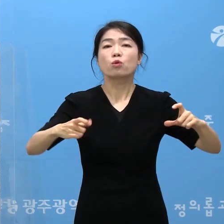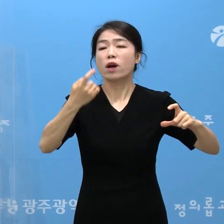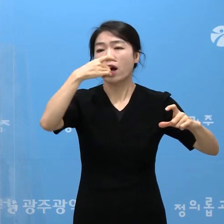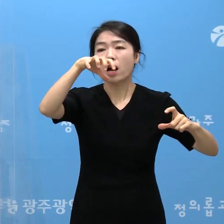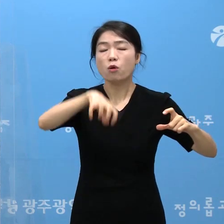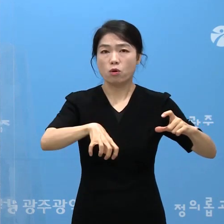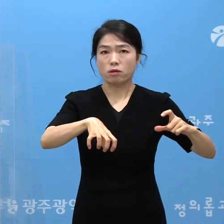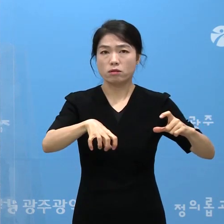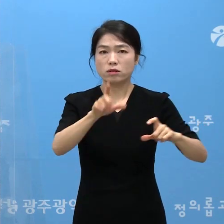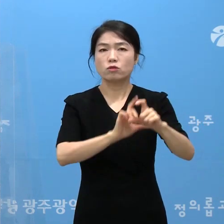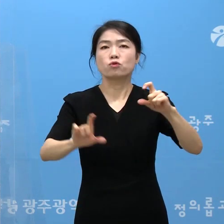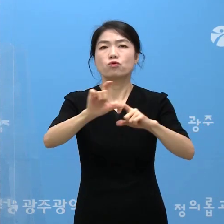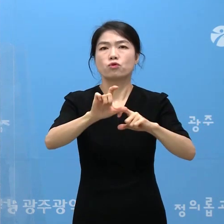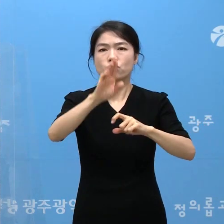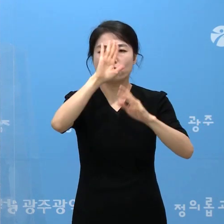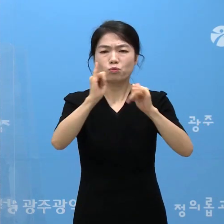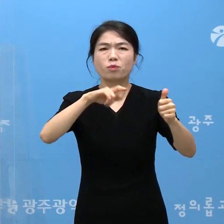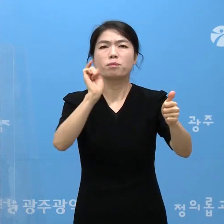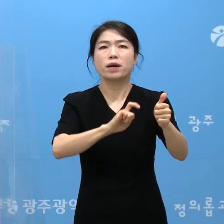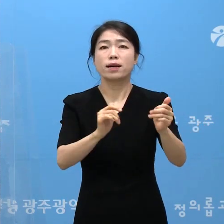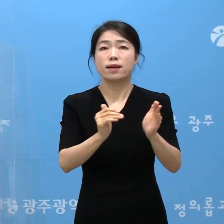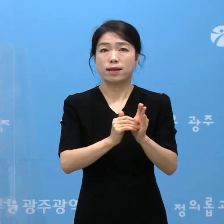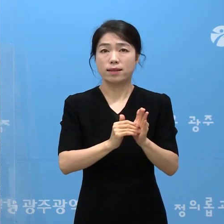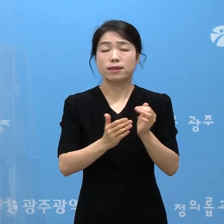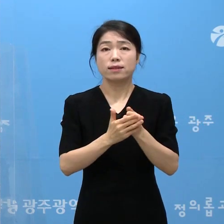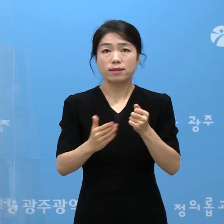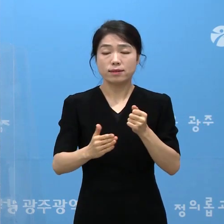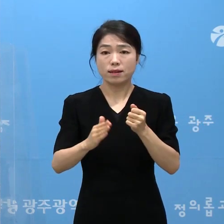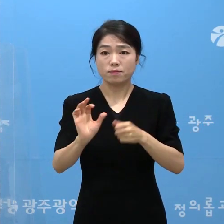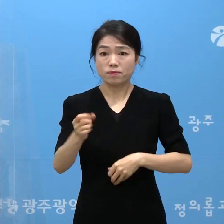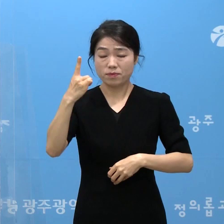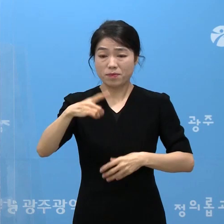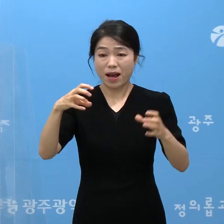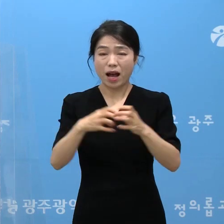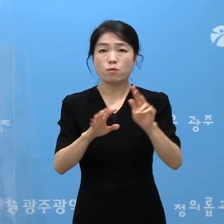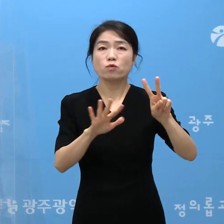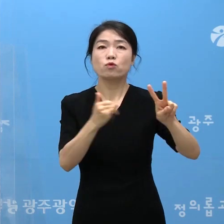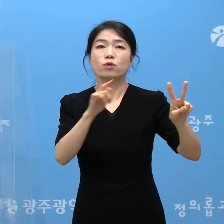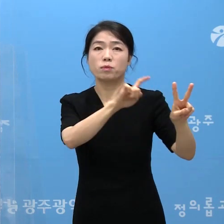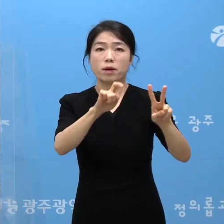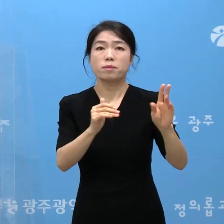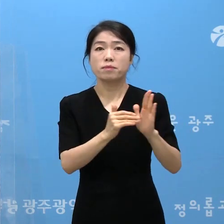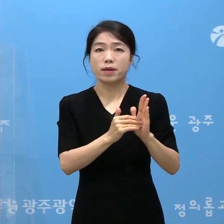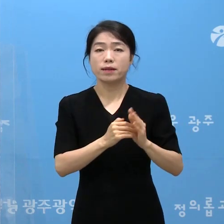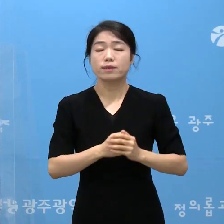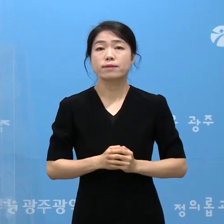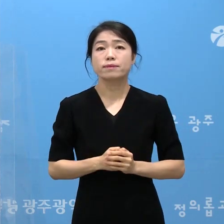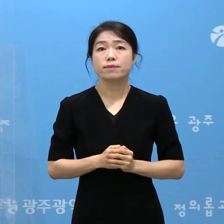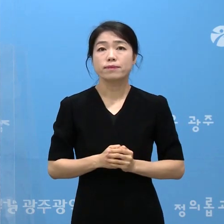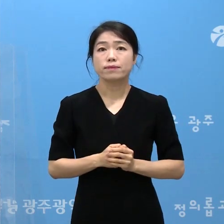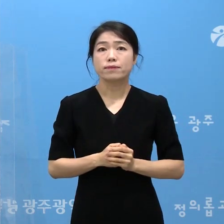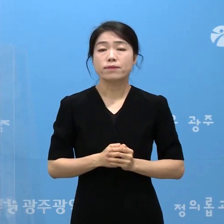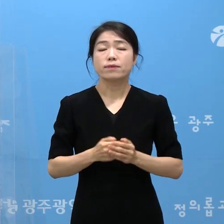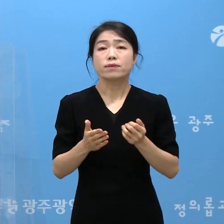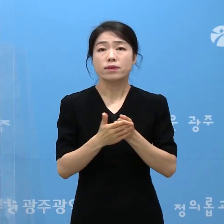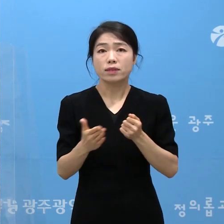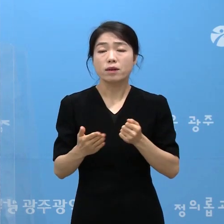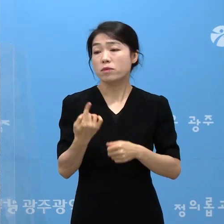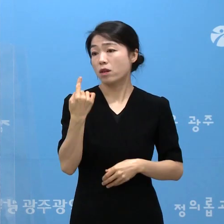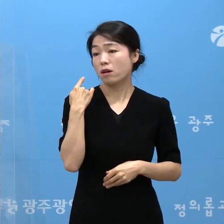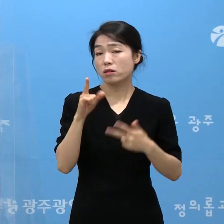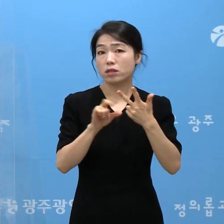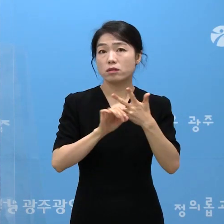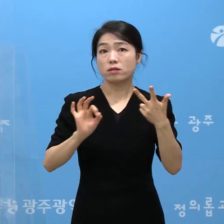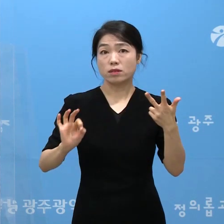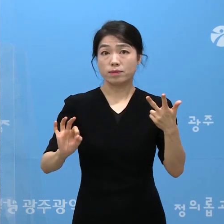학원에서 추가 환자가 발생하여 지표 환자 포함 총 2분이 확진되셨습니다. 이에 따라 어제